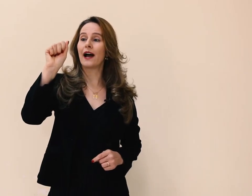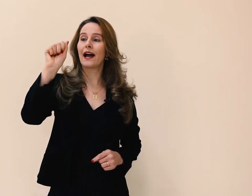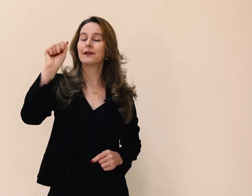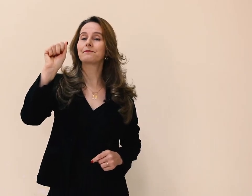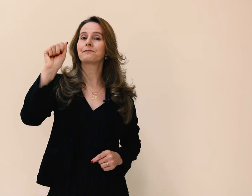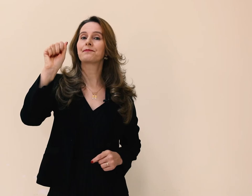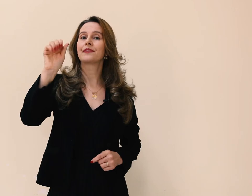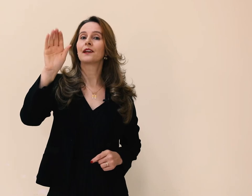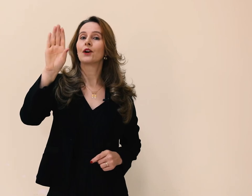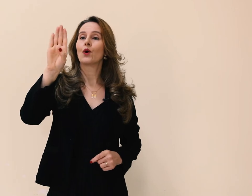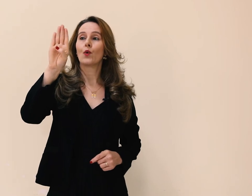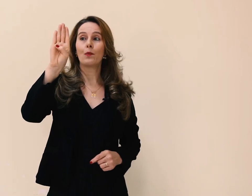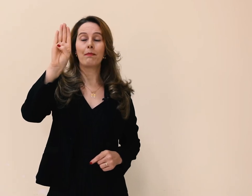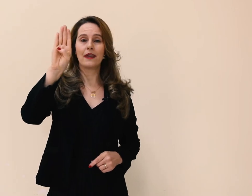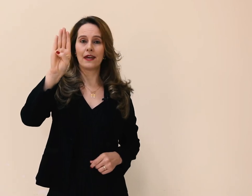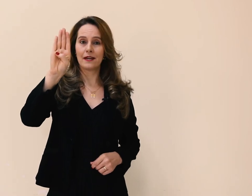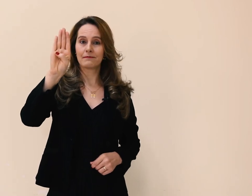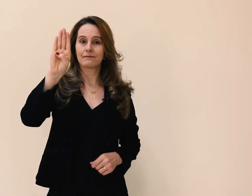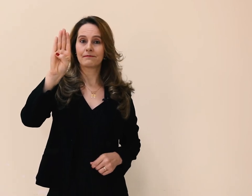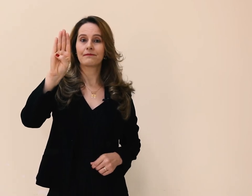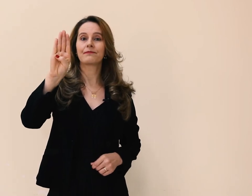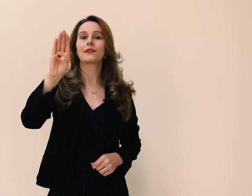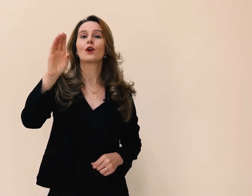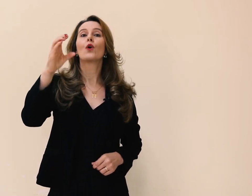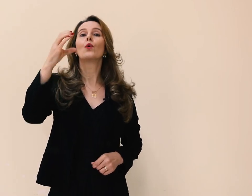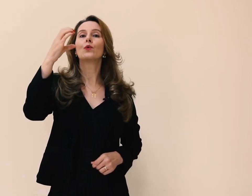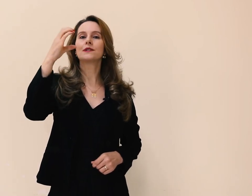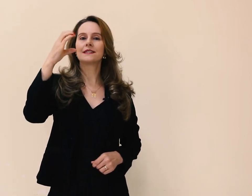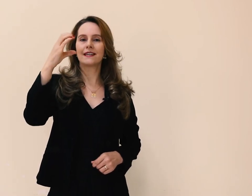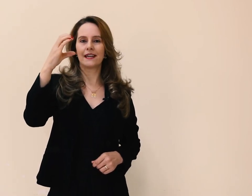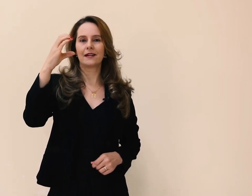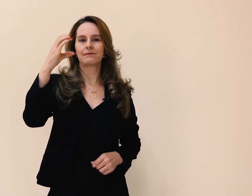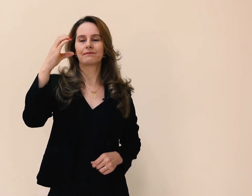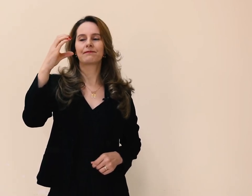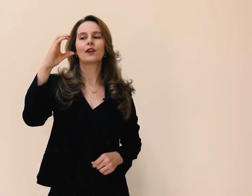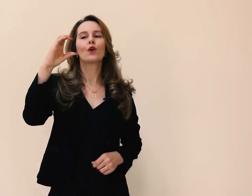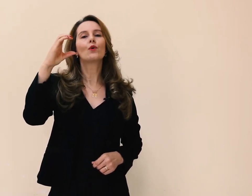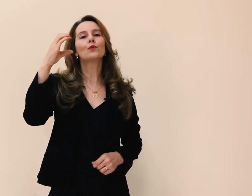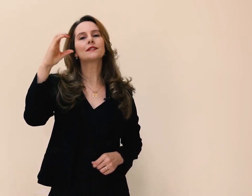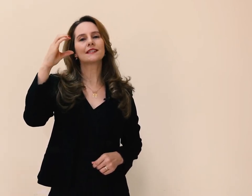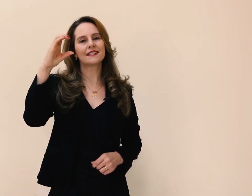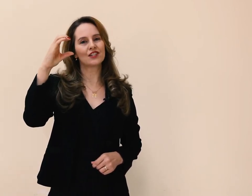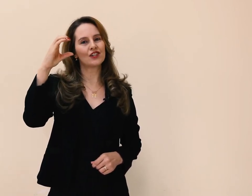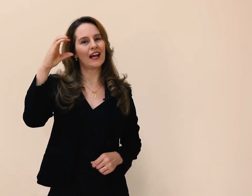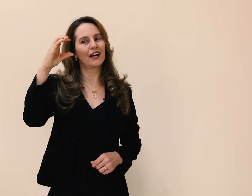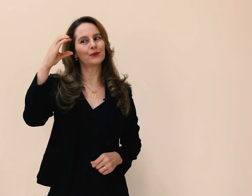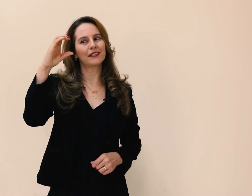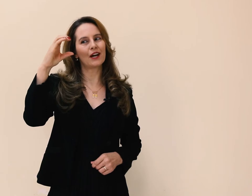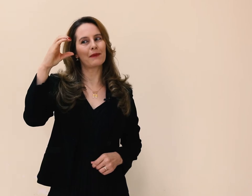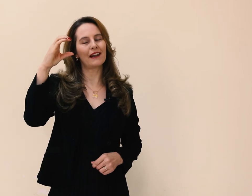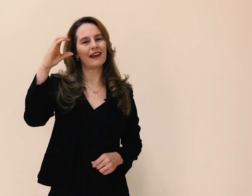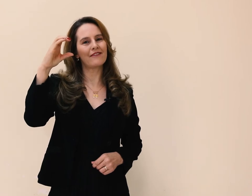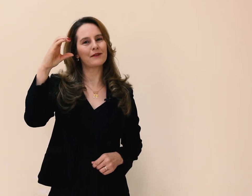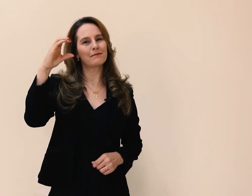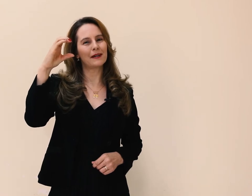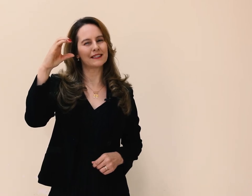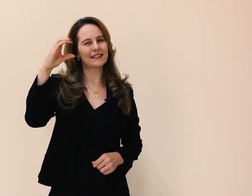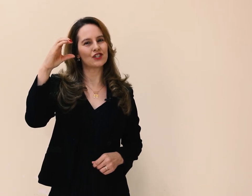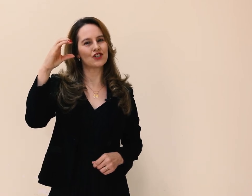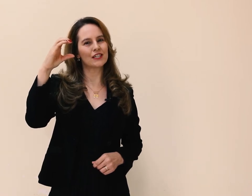A, o B, o C, o C cedilhado, que dá uma leve balançadinha